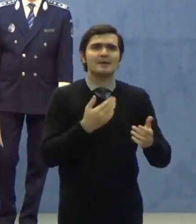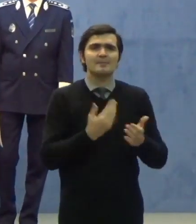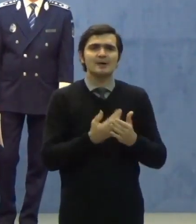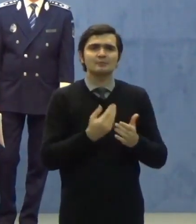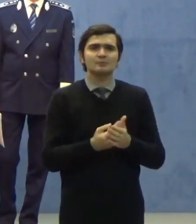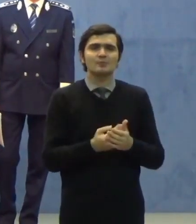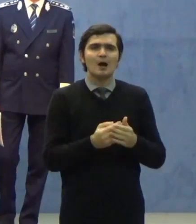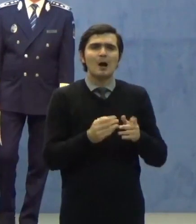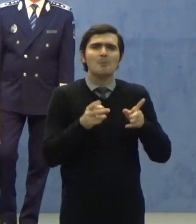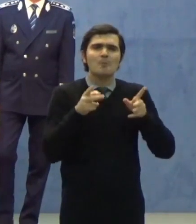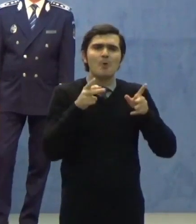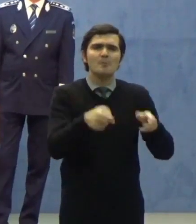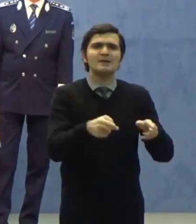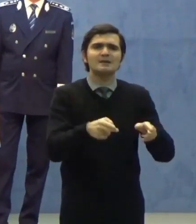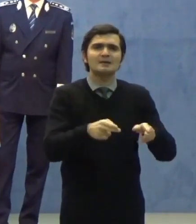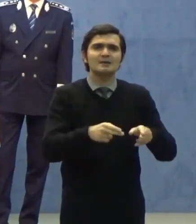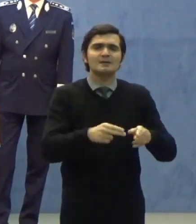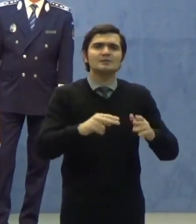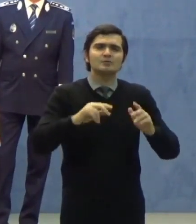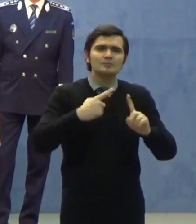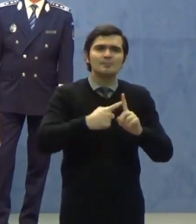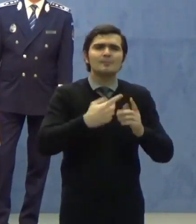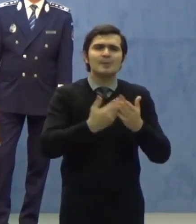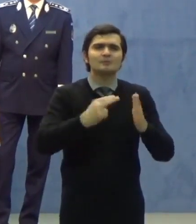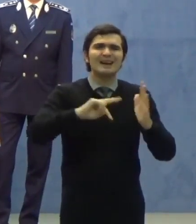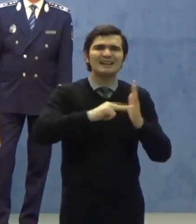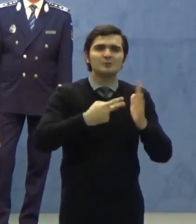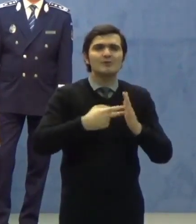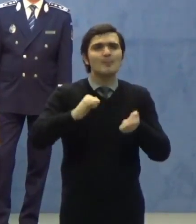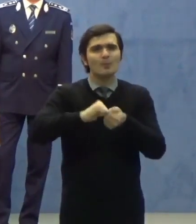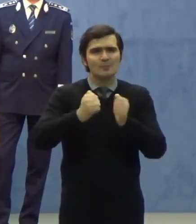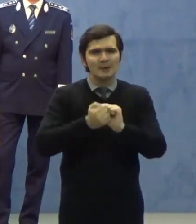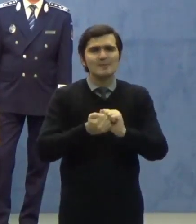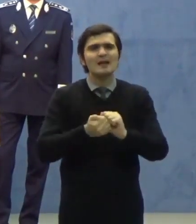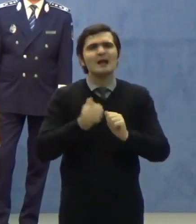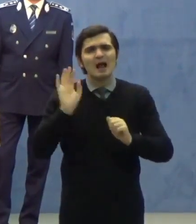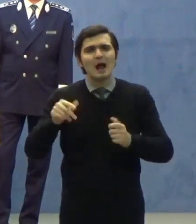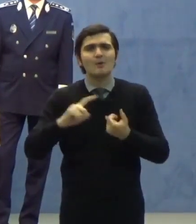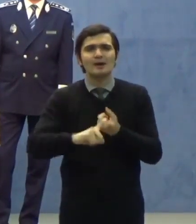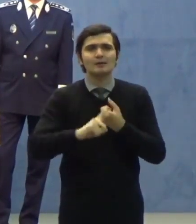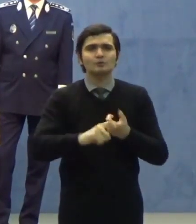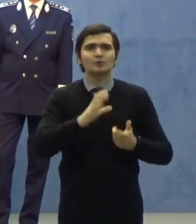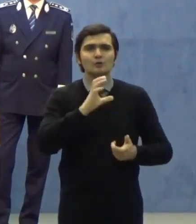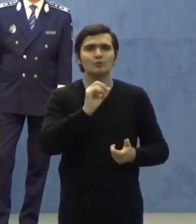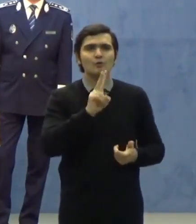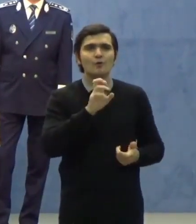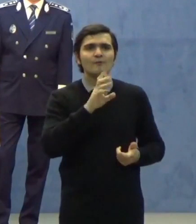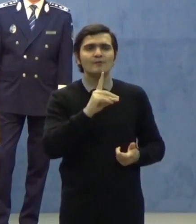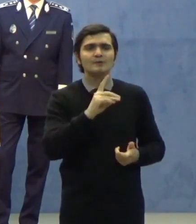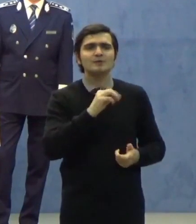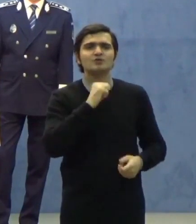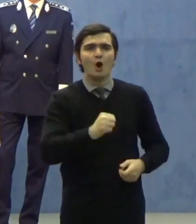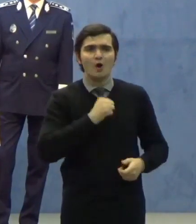prevenirea și rezolvarea problemelor care sunt corelate cu COVID-19.